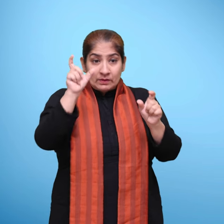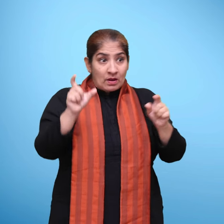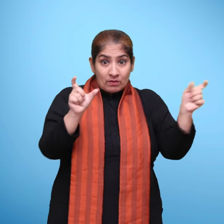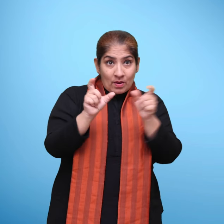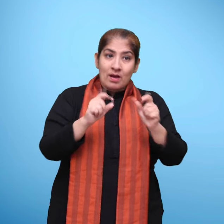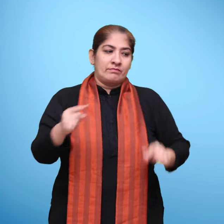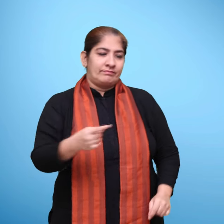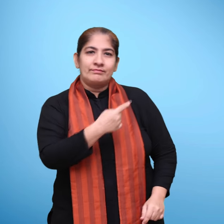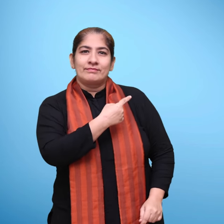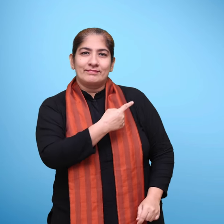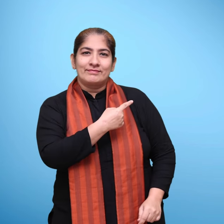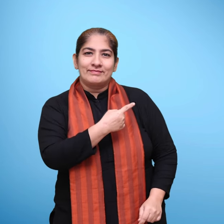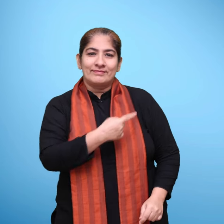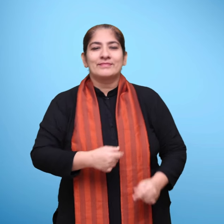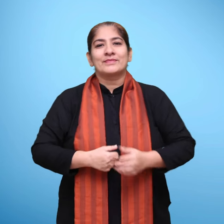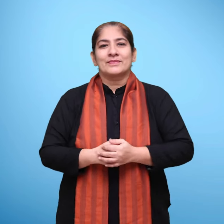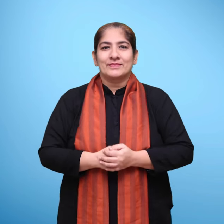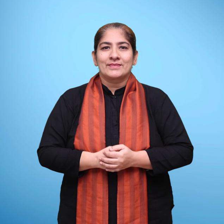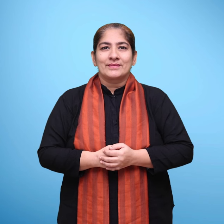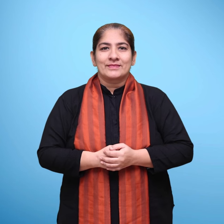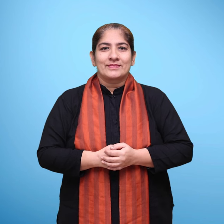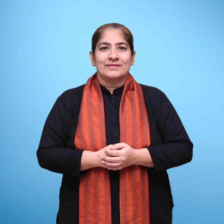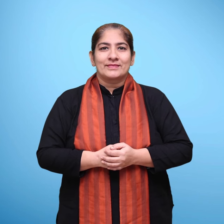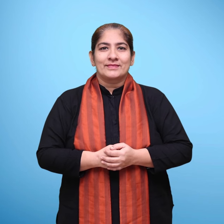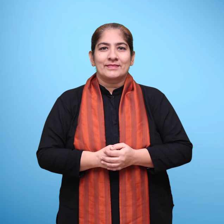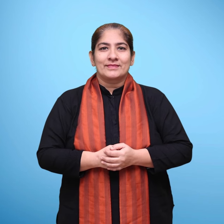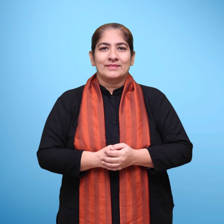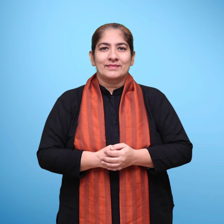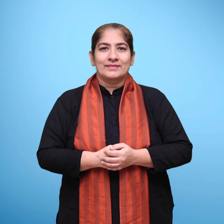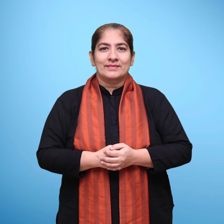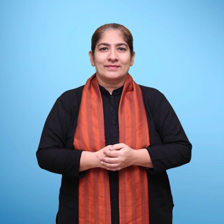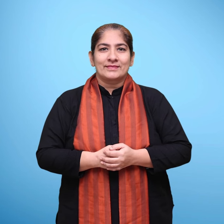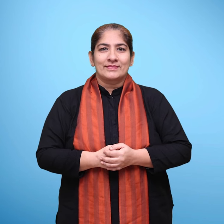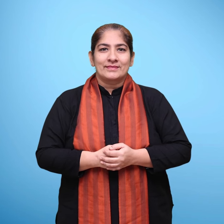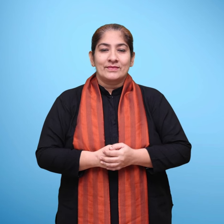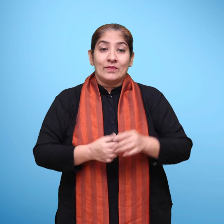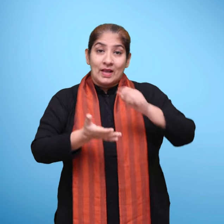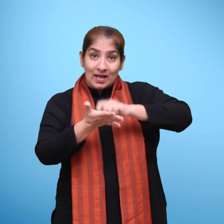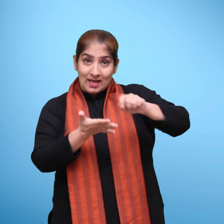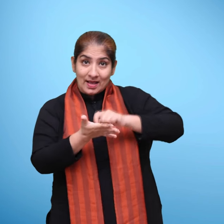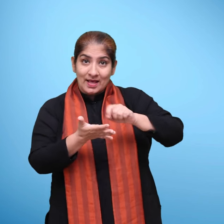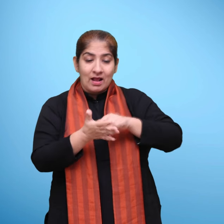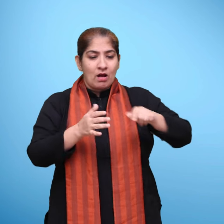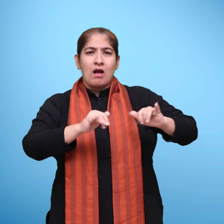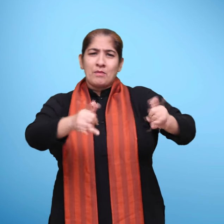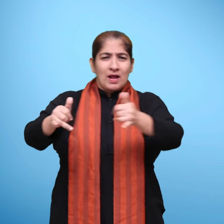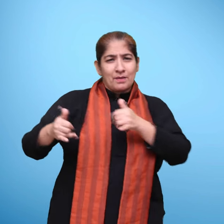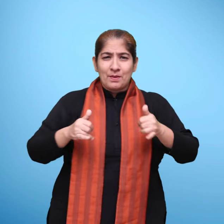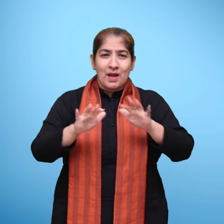जूलम, पकड़म आदी शब्दों की समान लएवाले शब्द बनाएंगे शब्दों के खेल में जो शब्द हैं